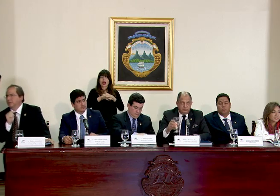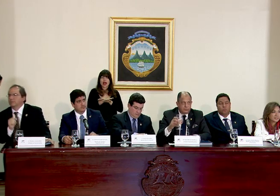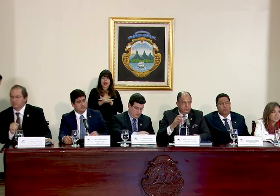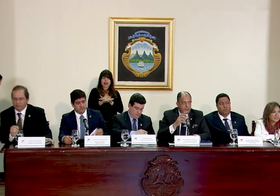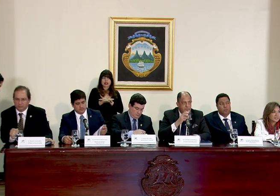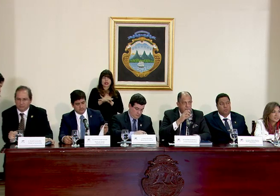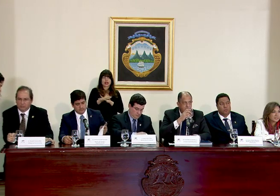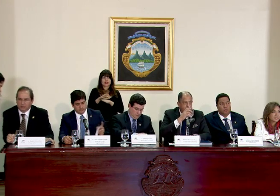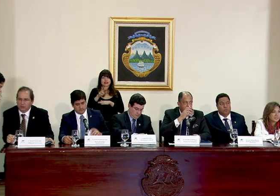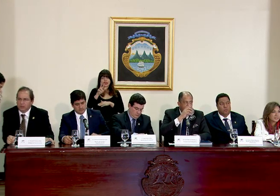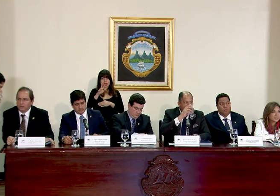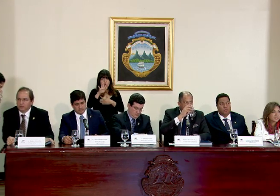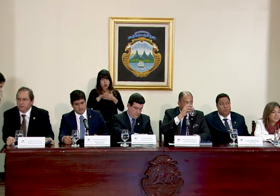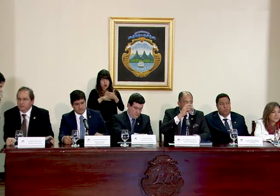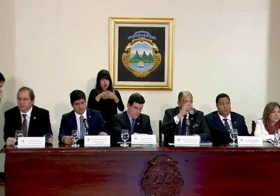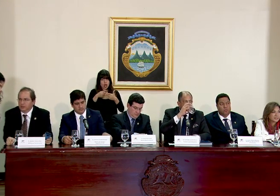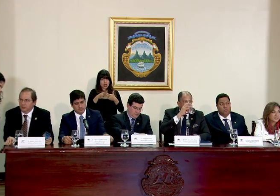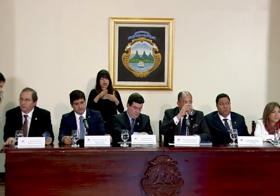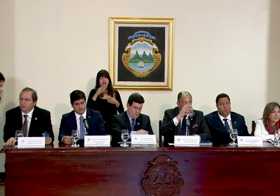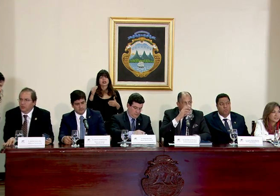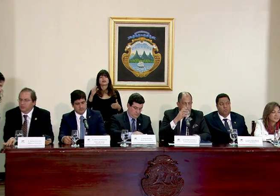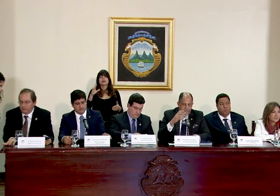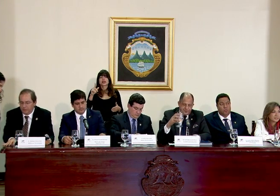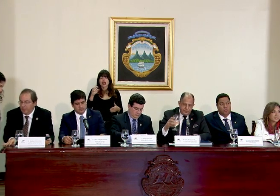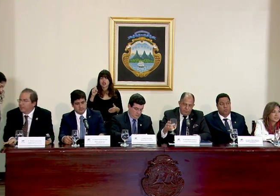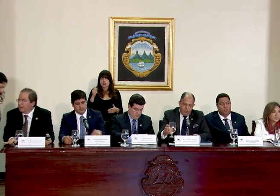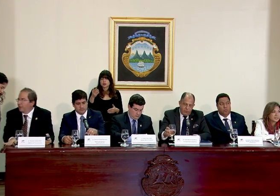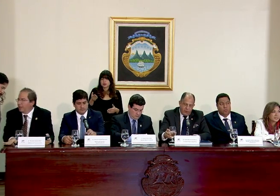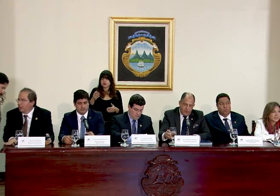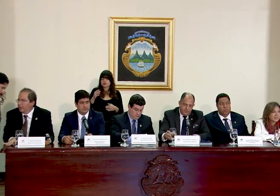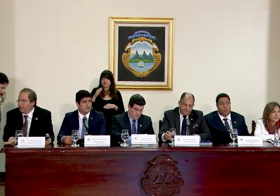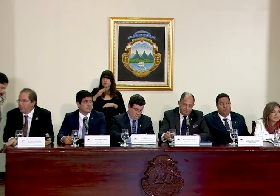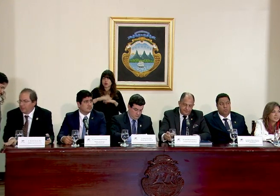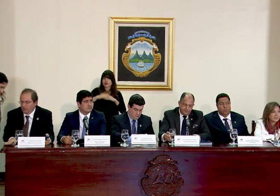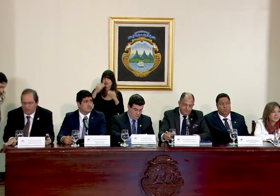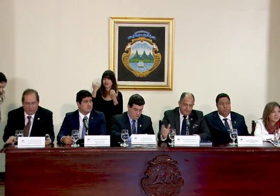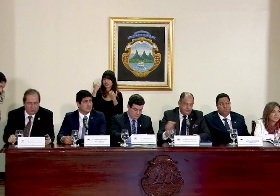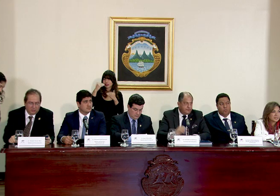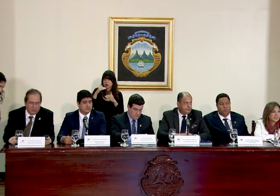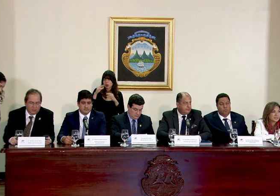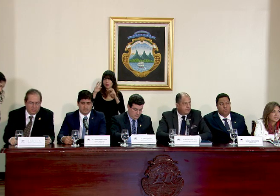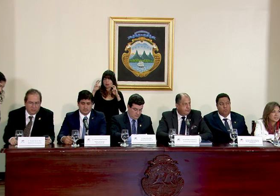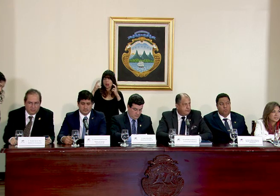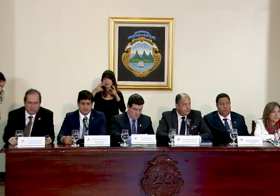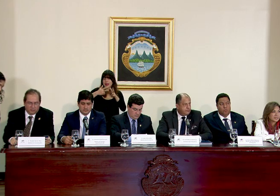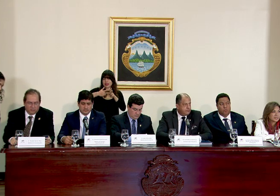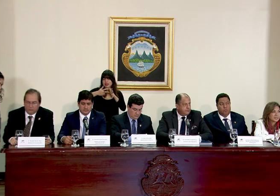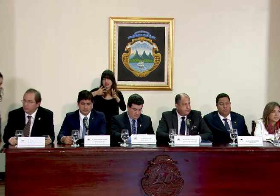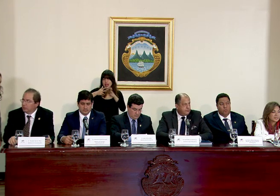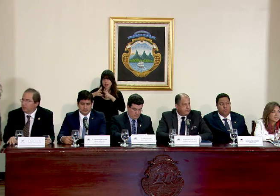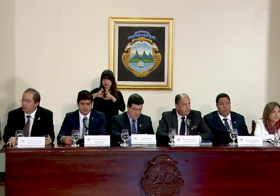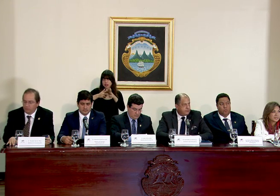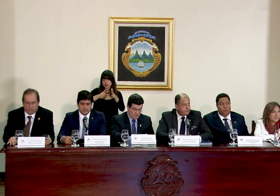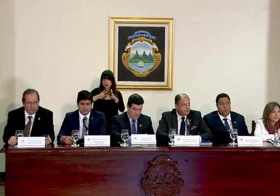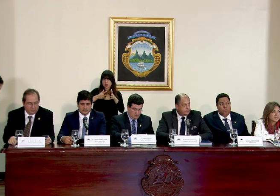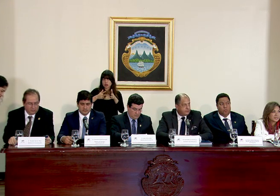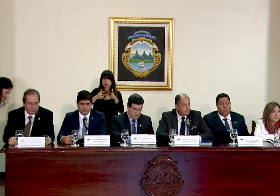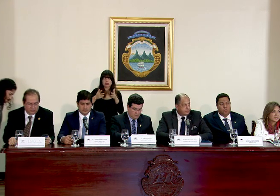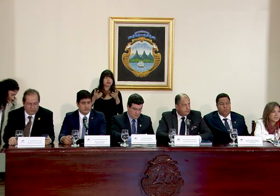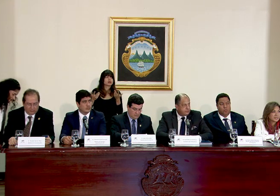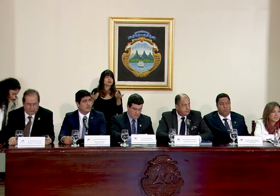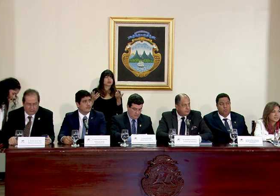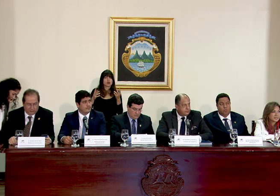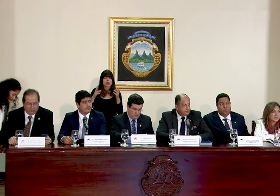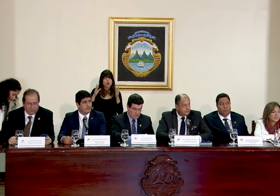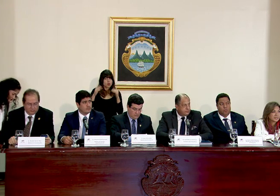en esos tres horarios y don Carlos, en cuanto a restricción o en tema de tránsito no hay nada, no